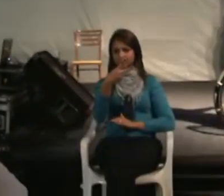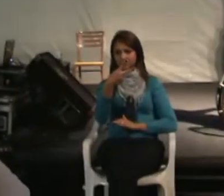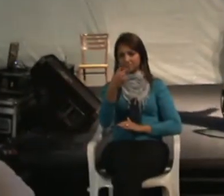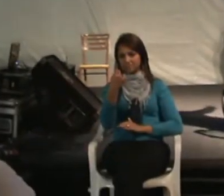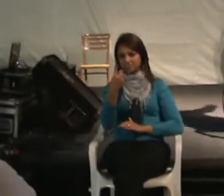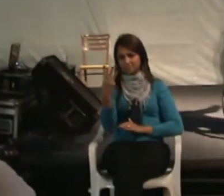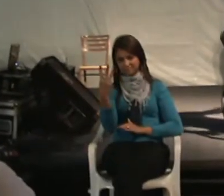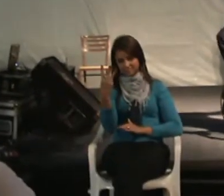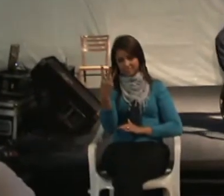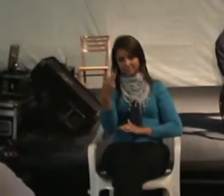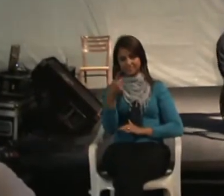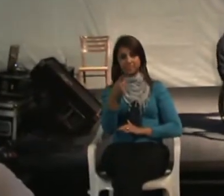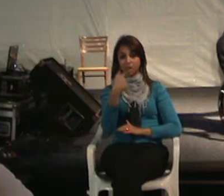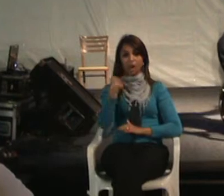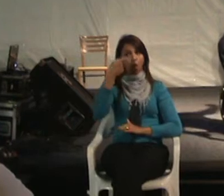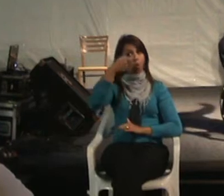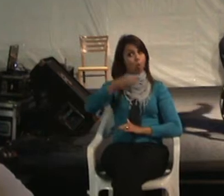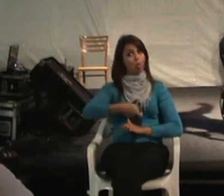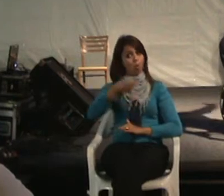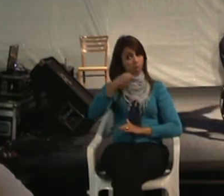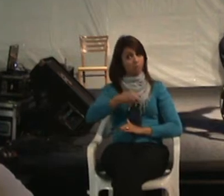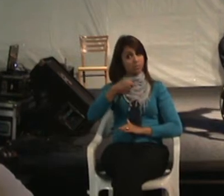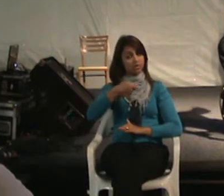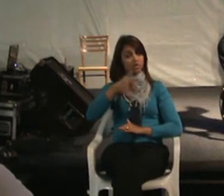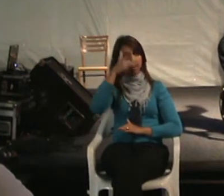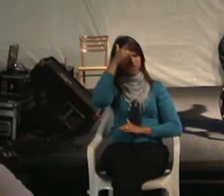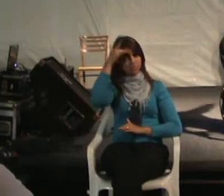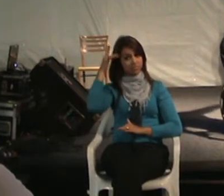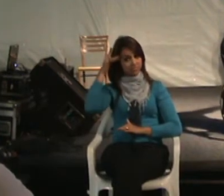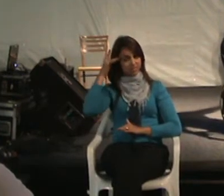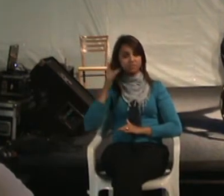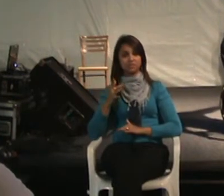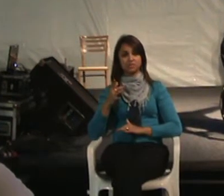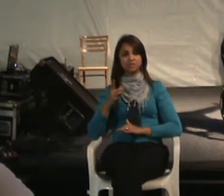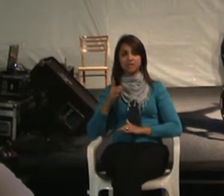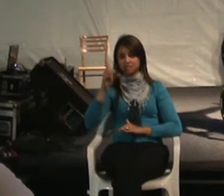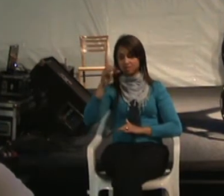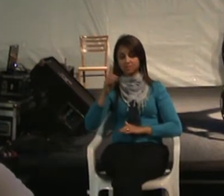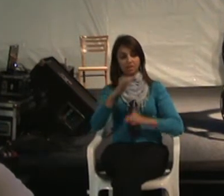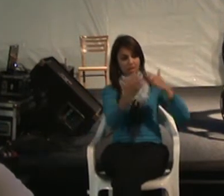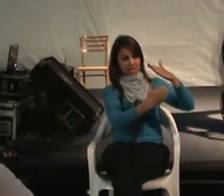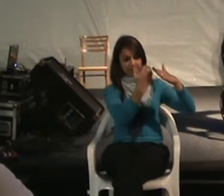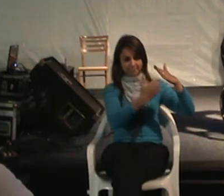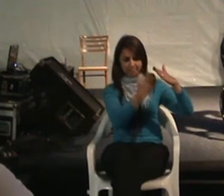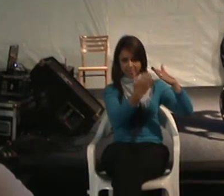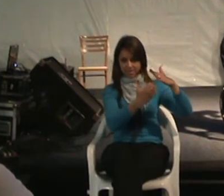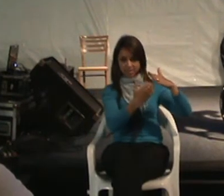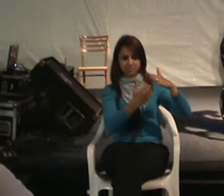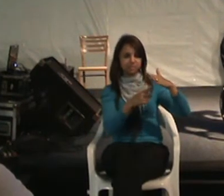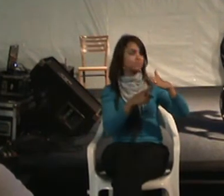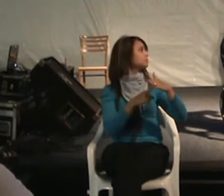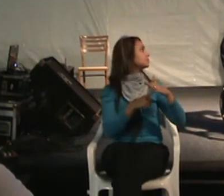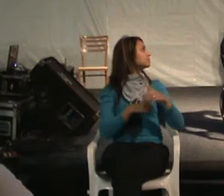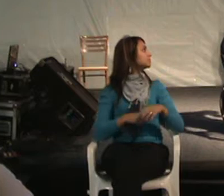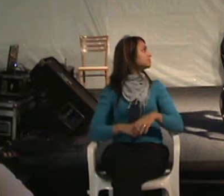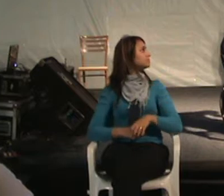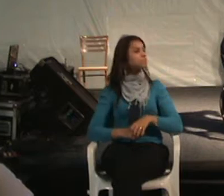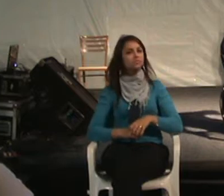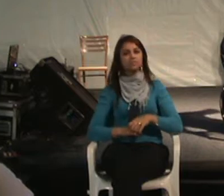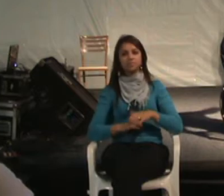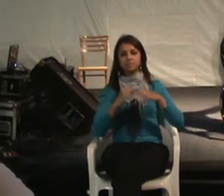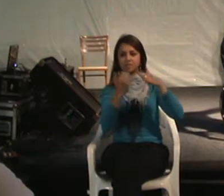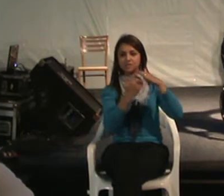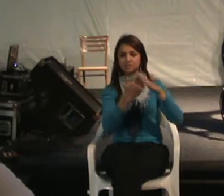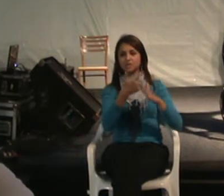que diz, que obriga as pessoas com deficiência, empresas com mais de 200